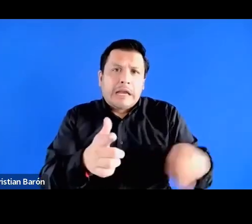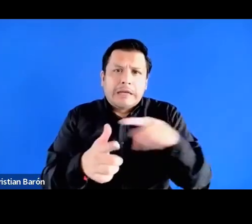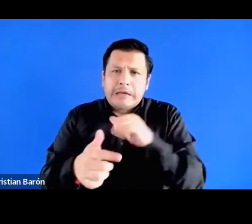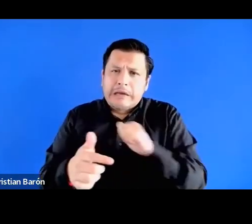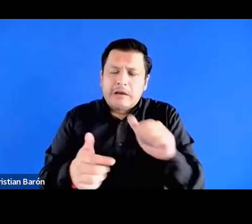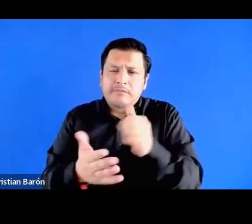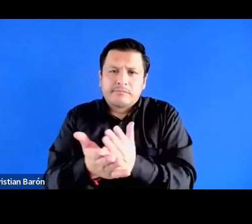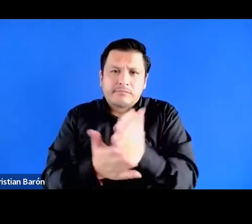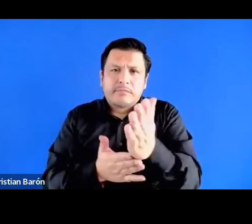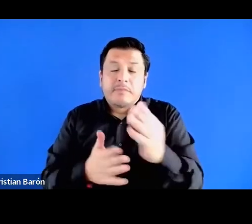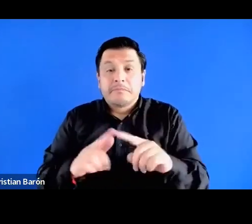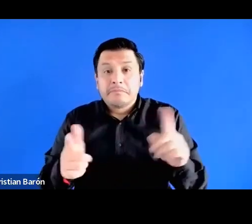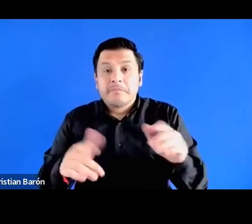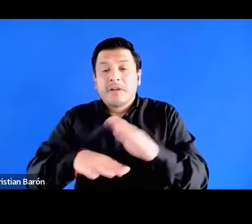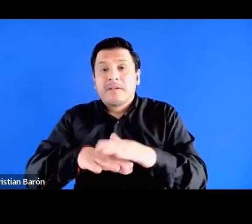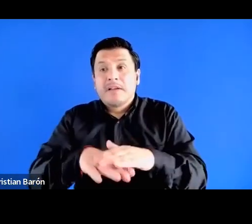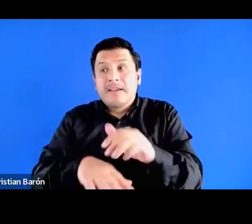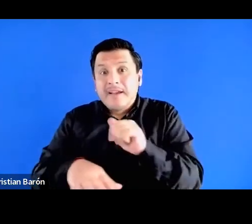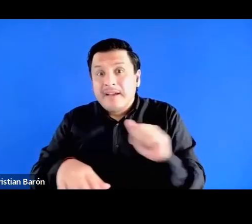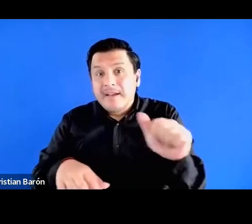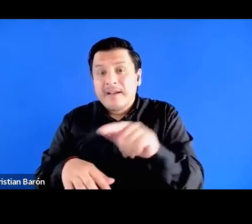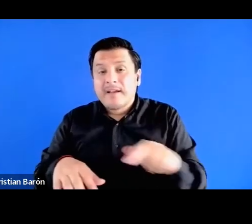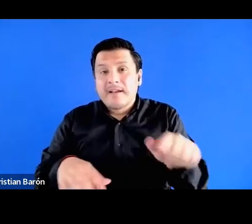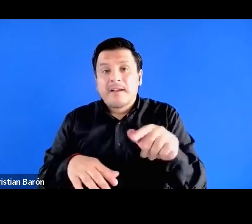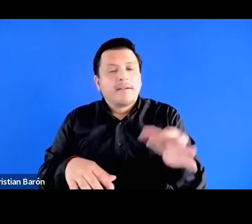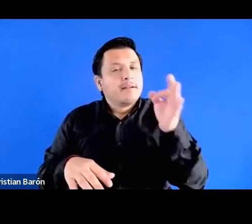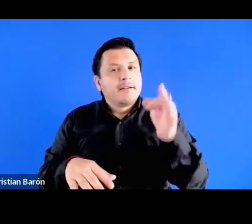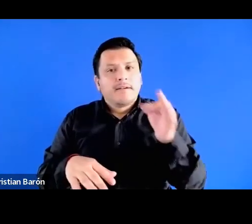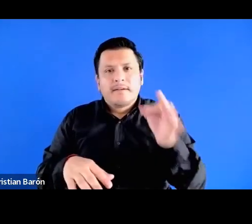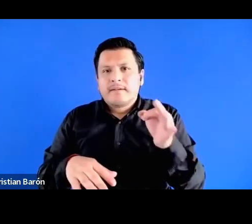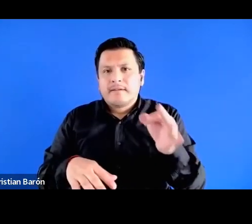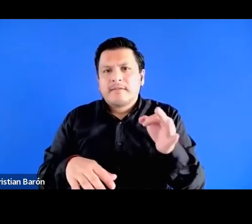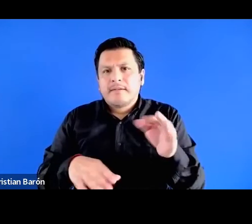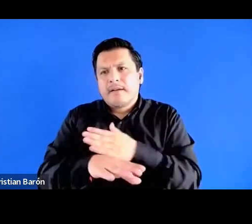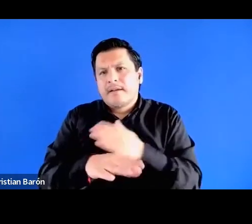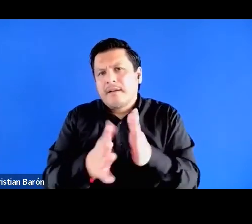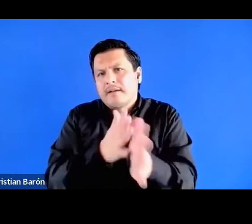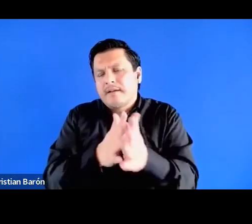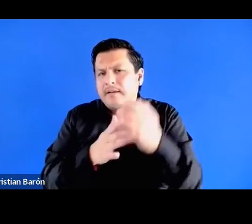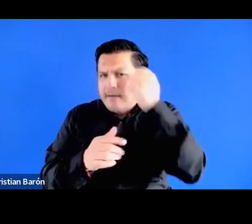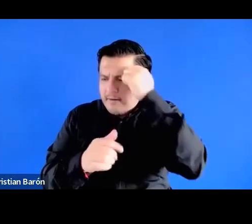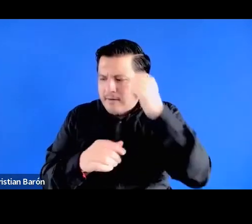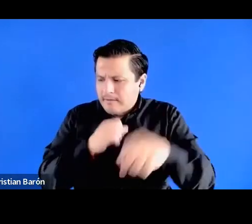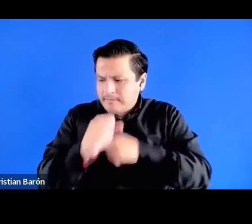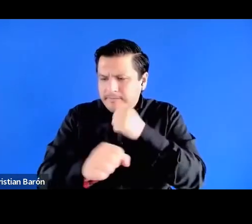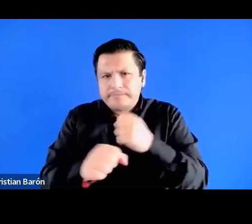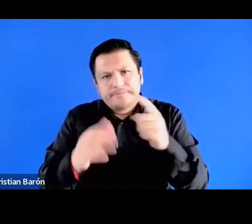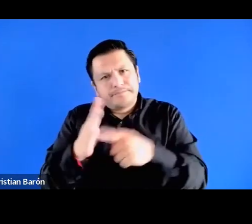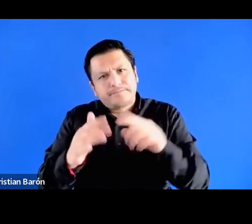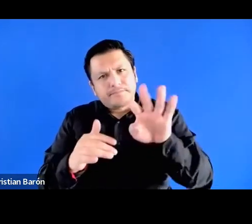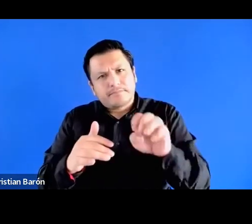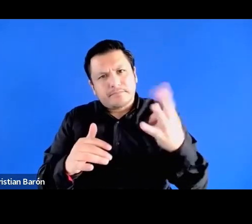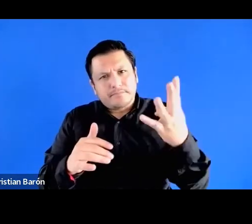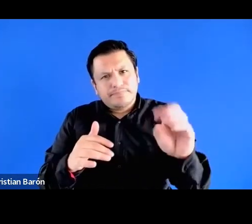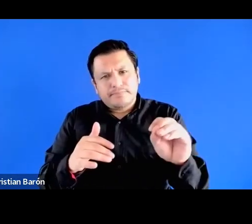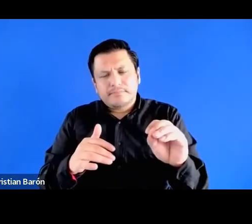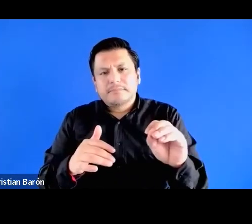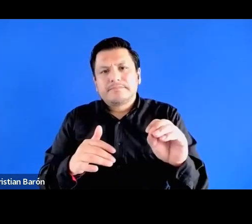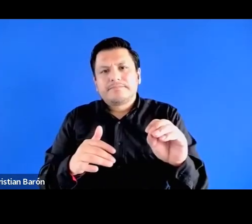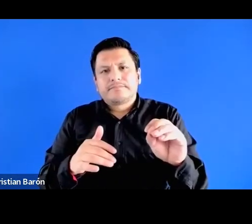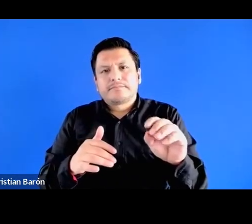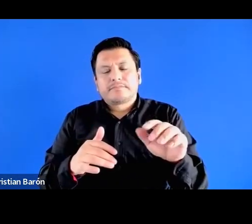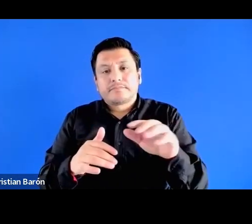quiero decir ellas también desde siempre quería por eso mostrar las maestras desde los años 40 a las normales ellas